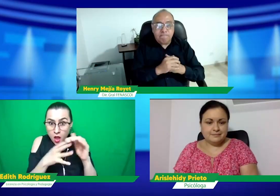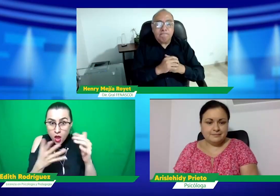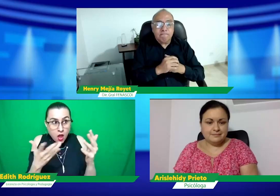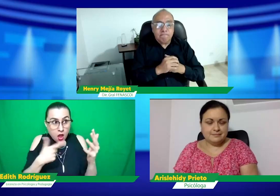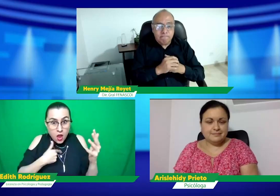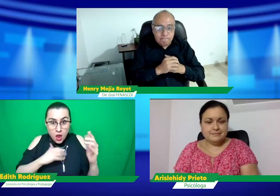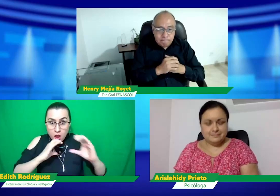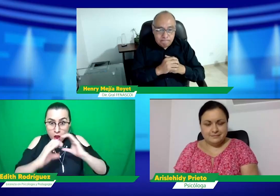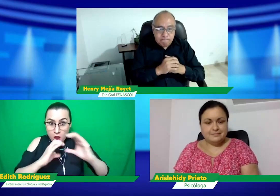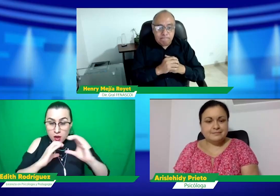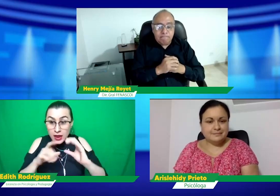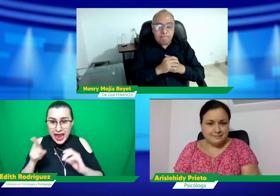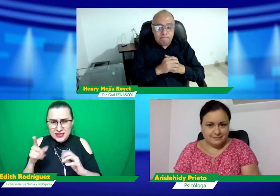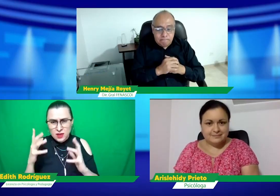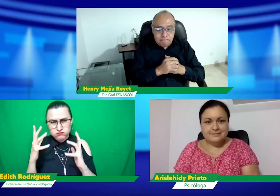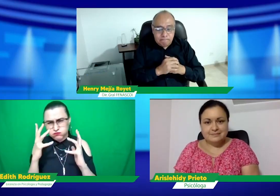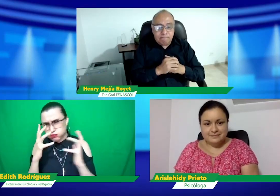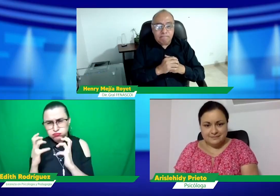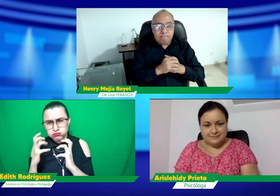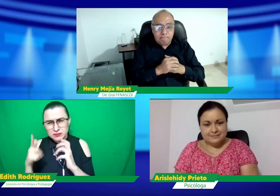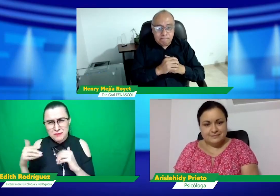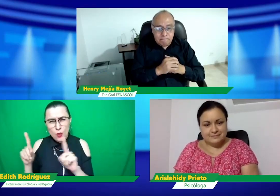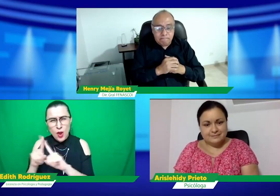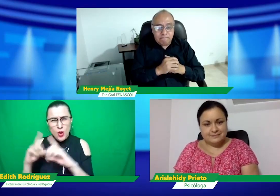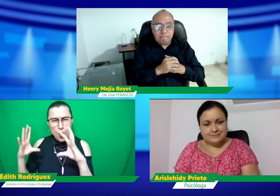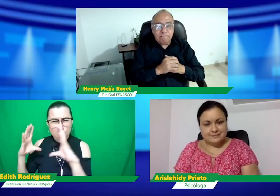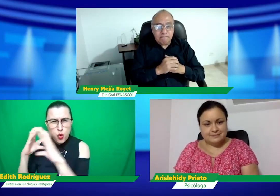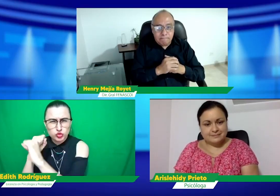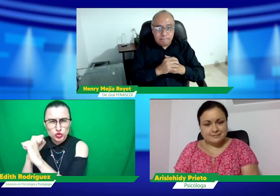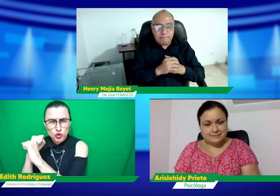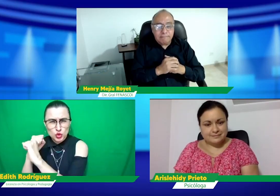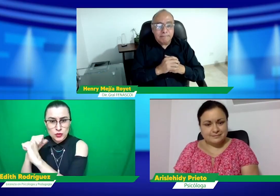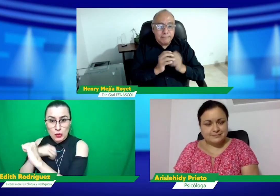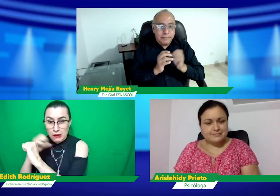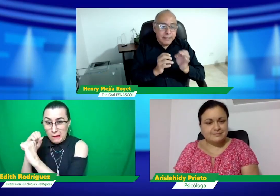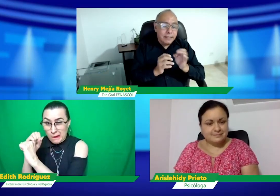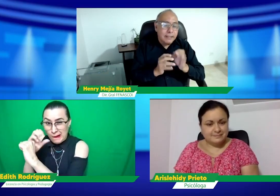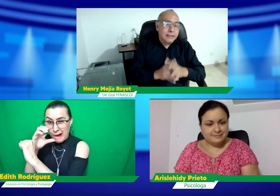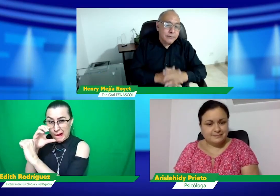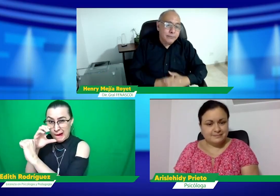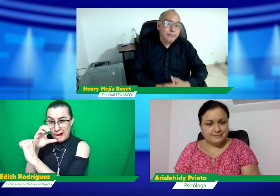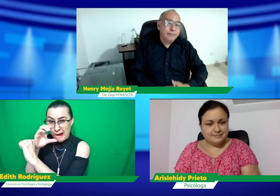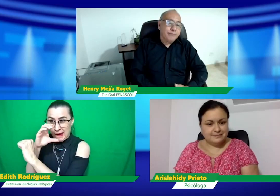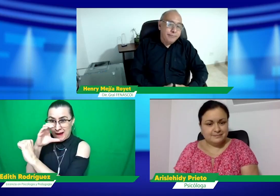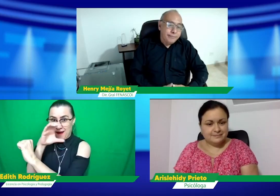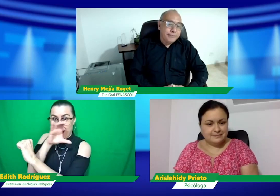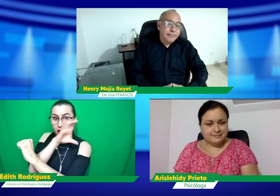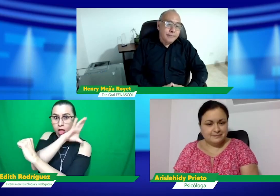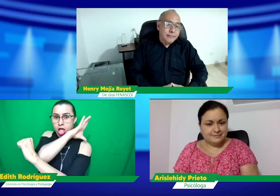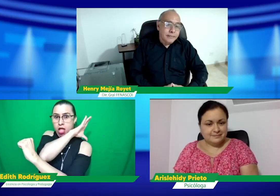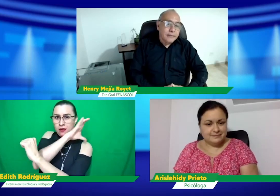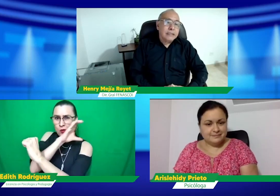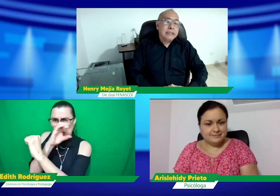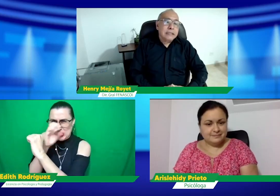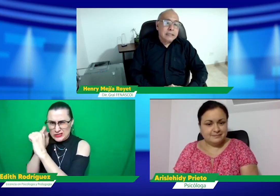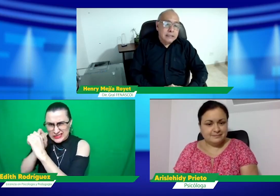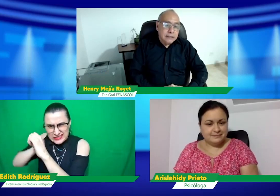hacía para comunicarse, era mucho más difícil, quedaron como en esa oscuridad, obviamente